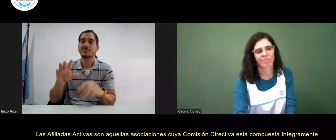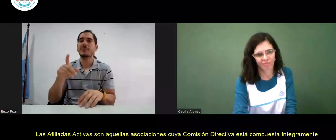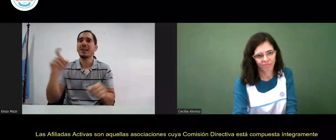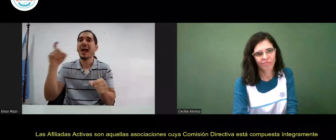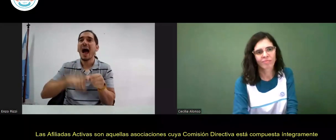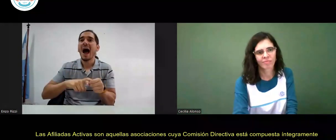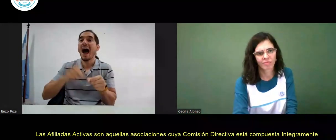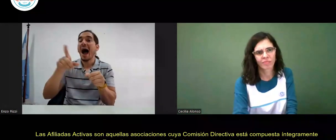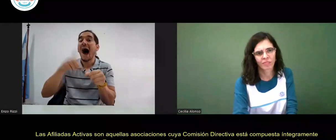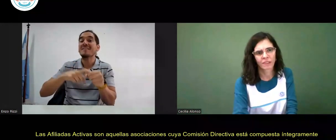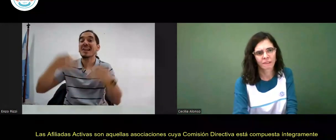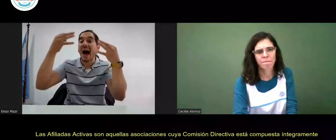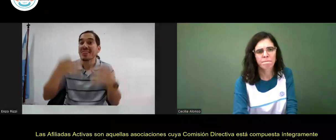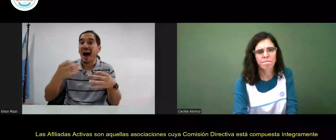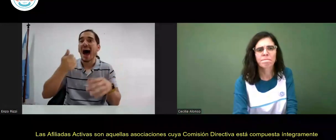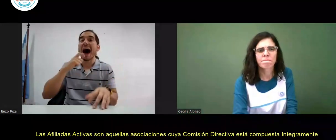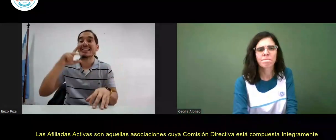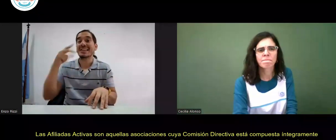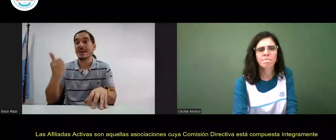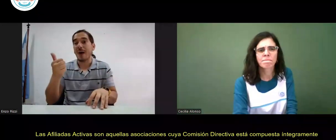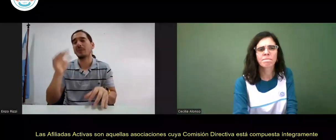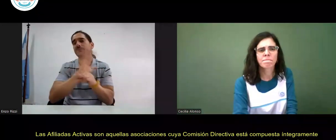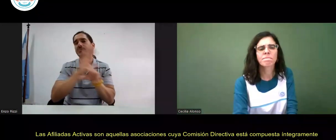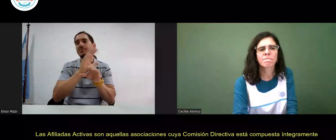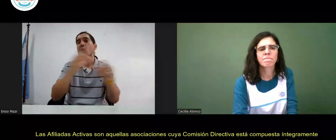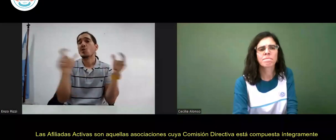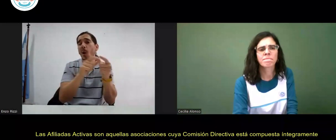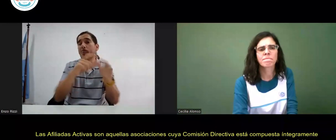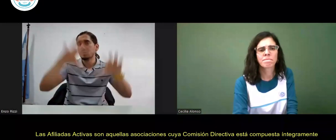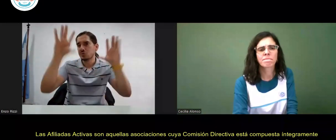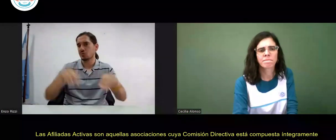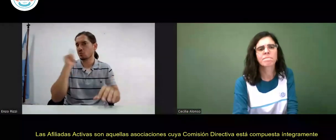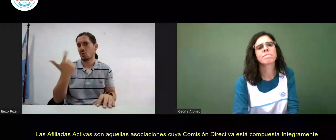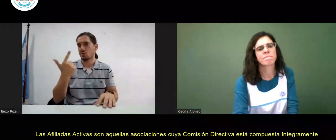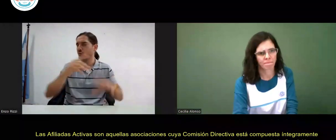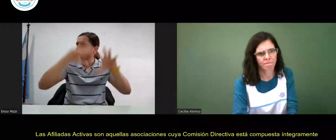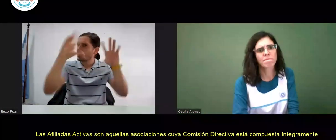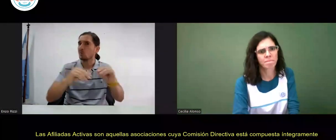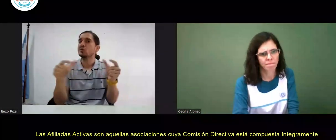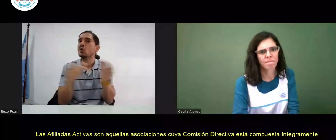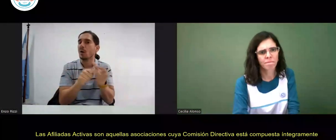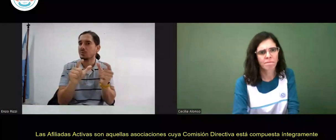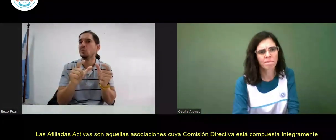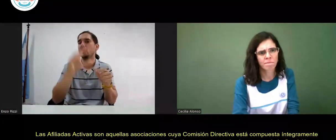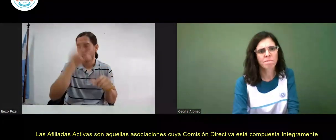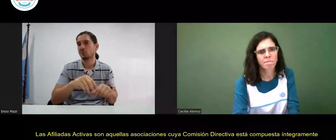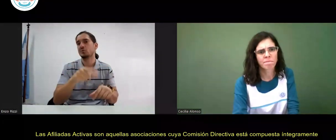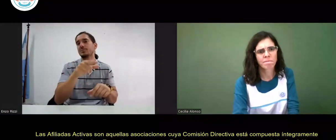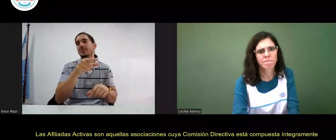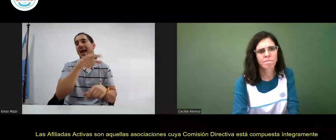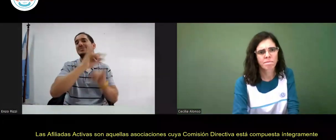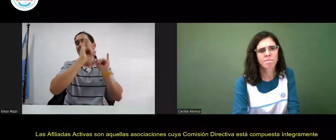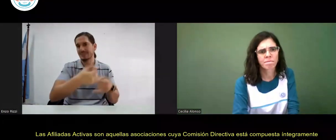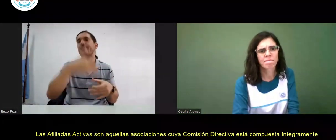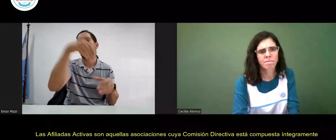las afiliadas activas son aquellas asociaciones cuya comisión directiva está compuesta